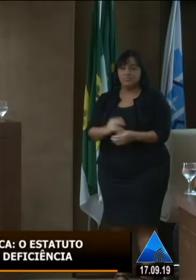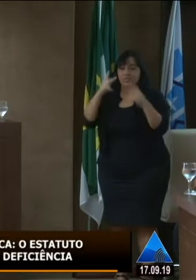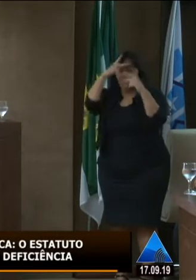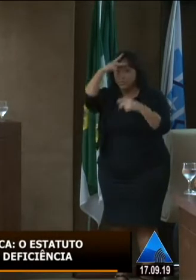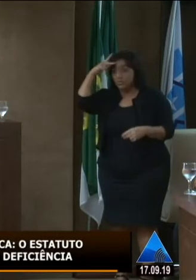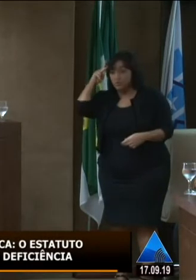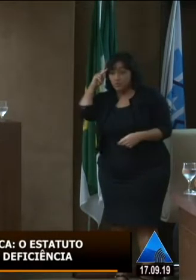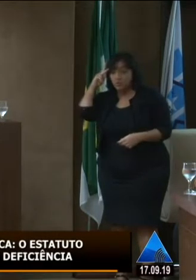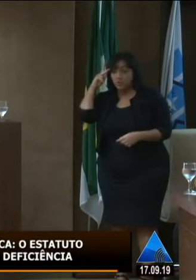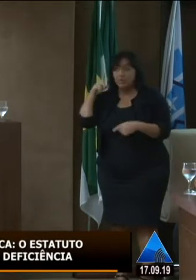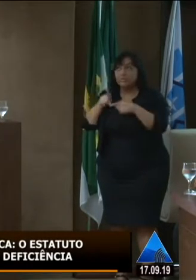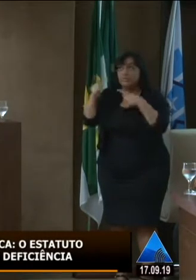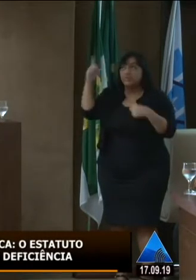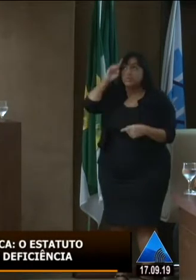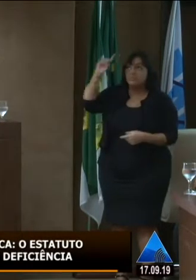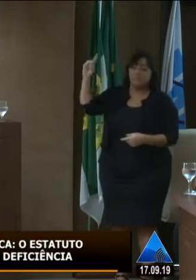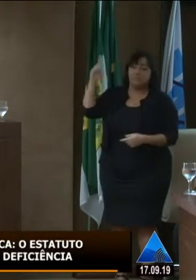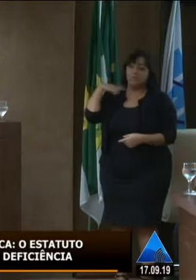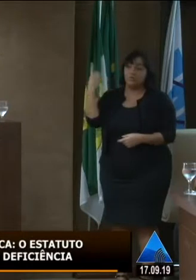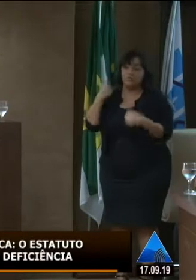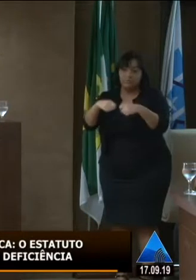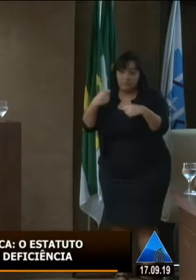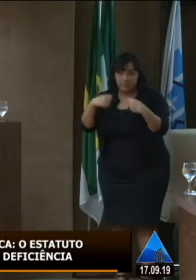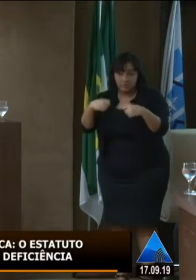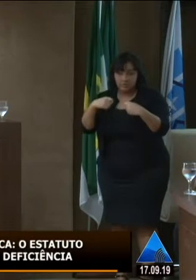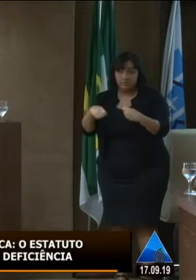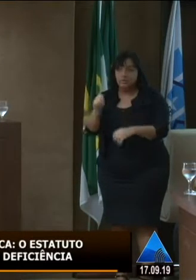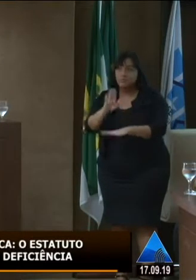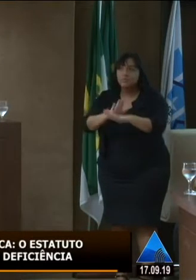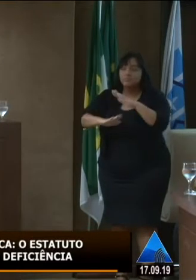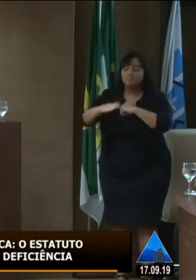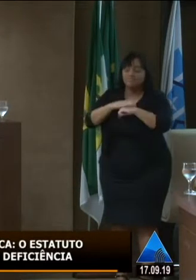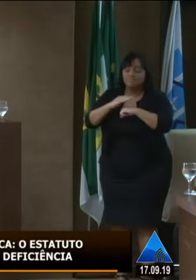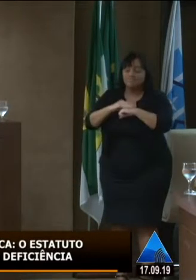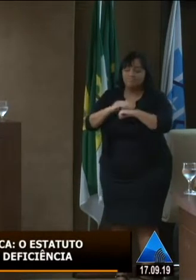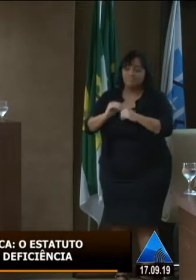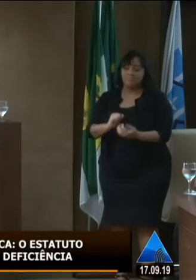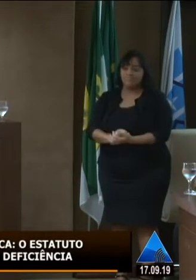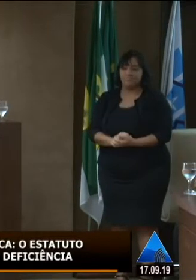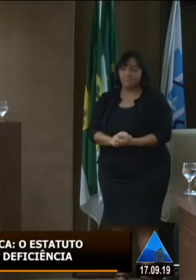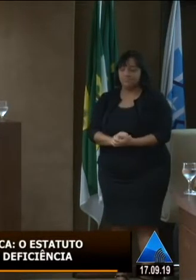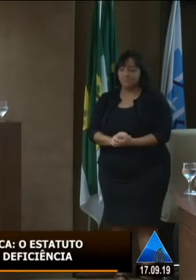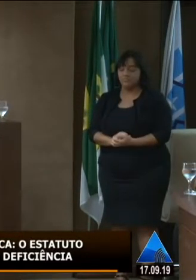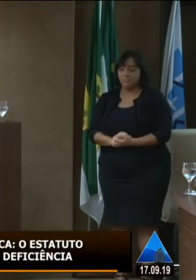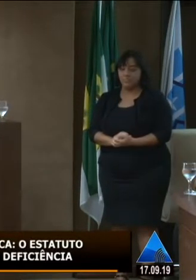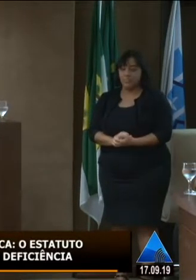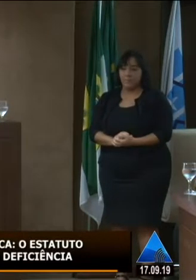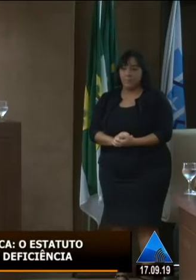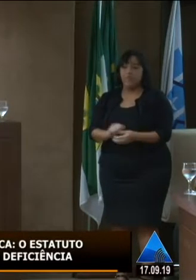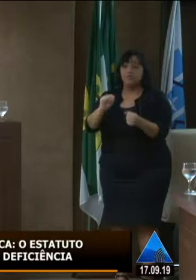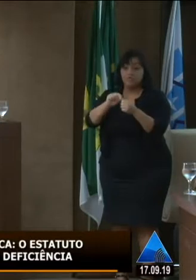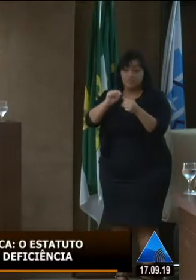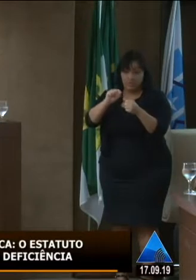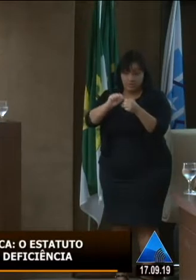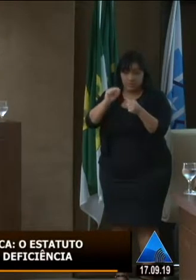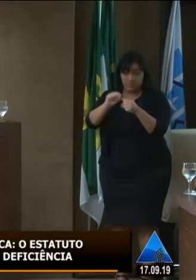anjos de Deus, que nós precisamos cuidar dessas pessoas. não só cuidar, mas fazer na